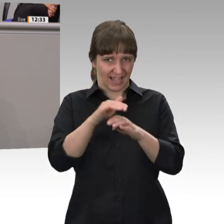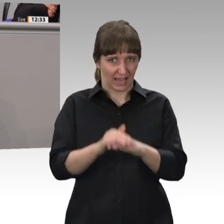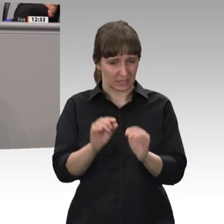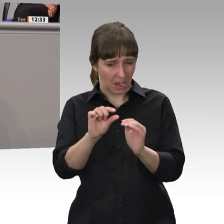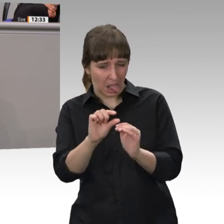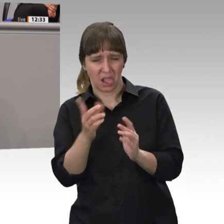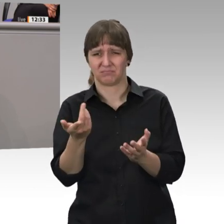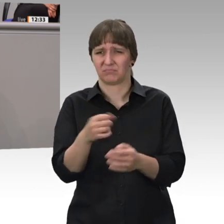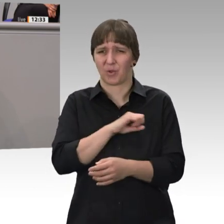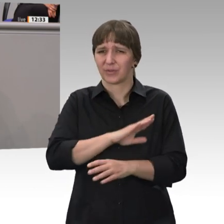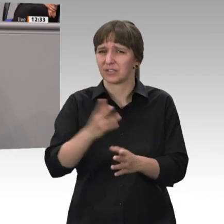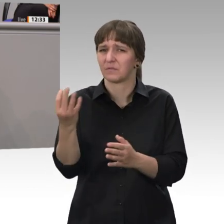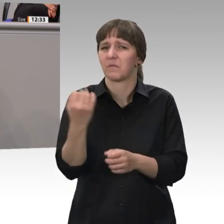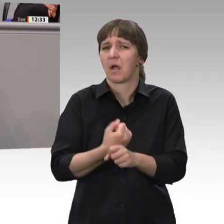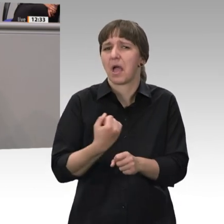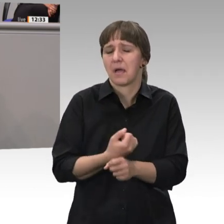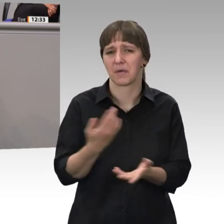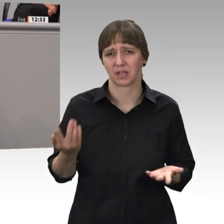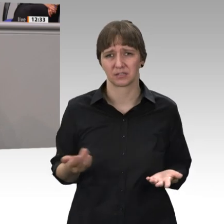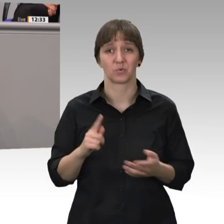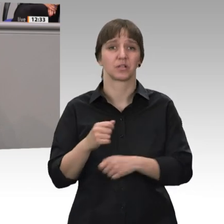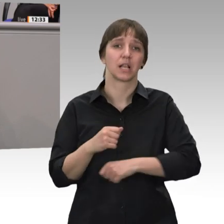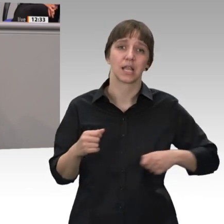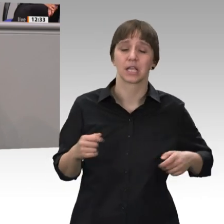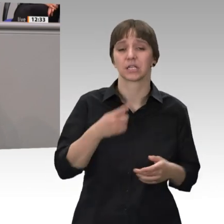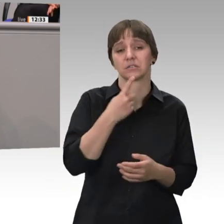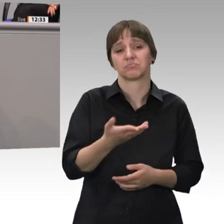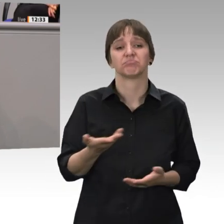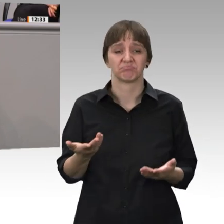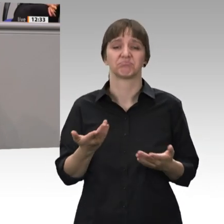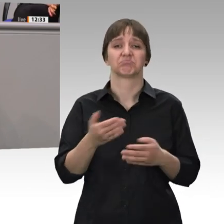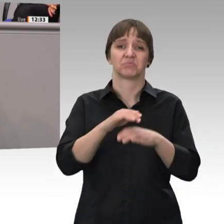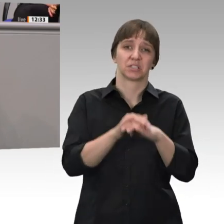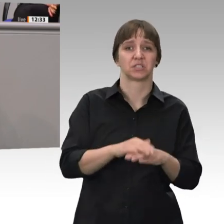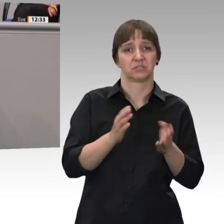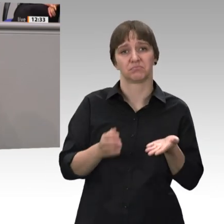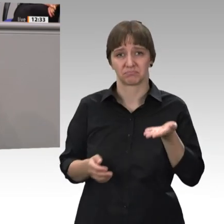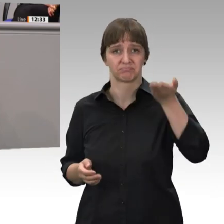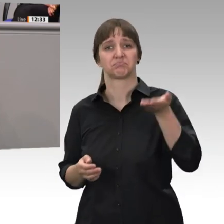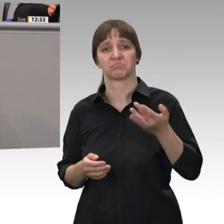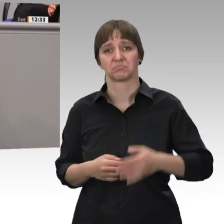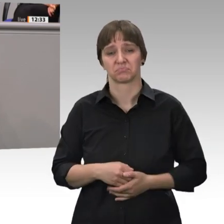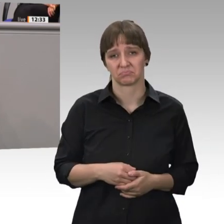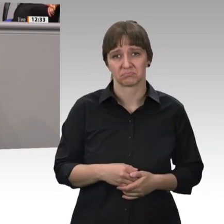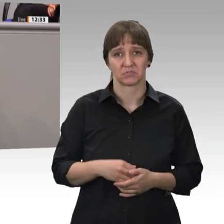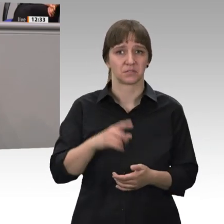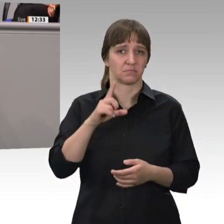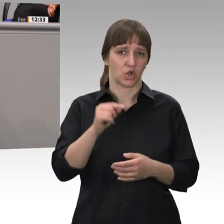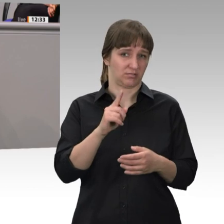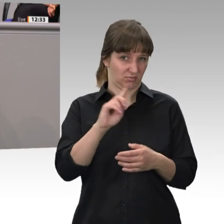sollte man auch zu viel verdienen, denn nach den Linken werden hohe Renten künftig degressiv abgeflacht, also mit einem Rentendeckel versehen. Wer